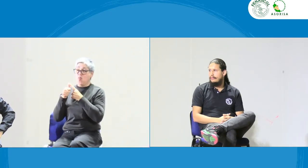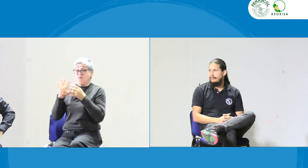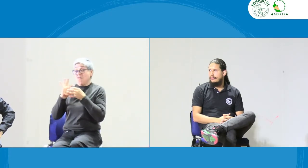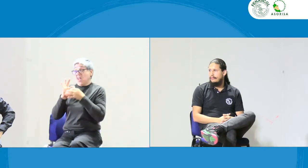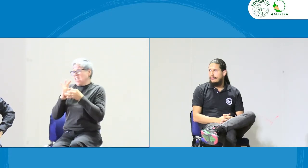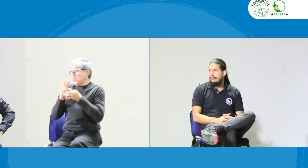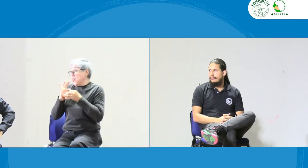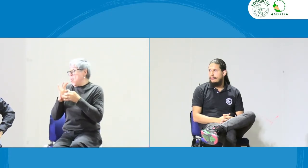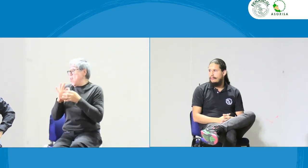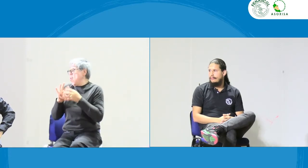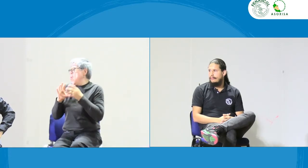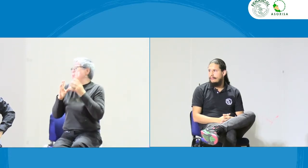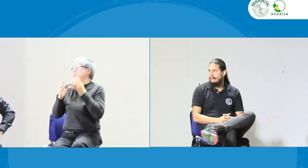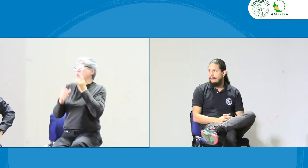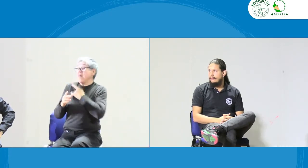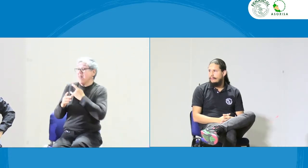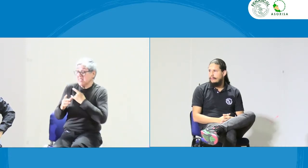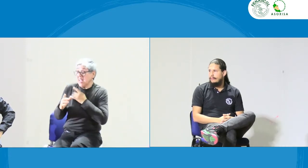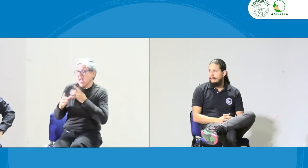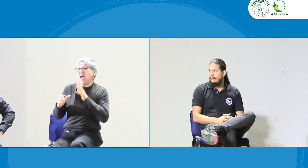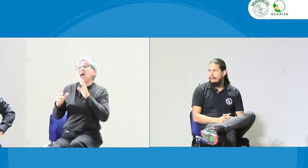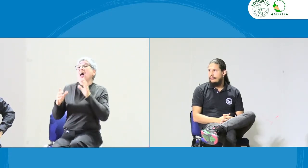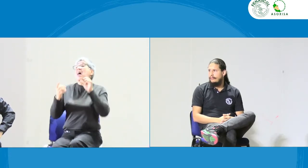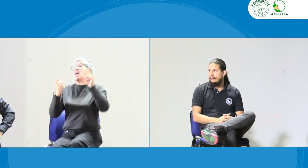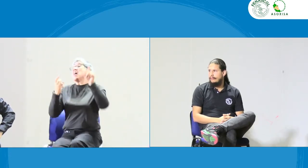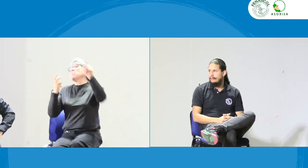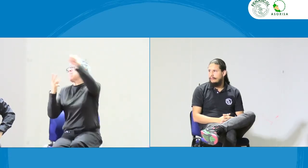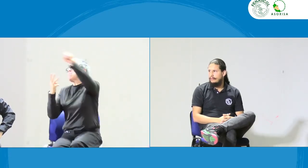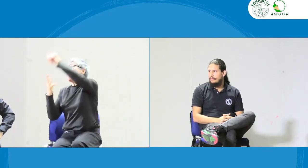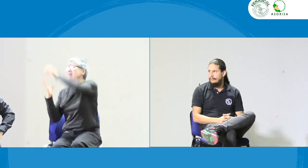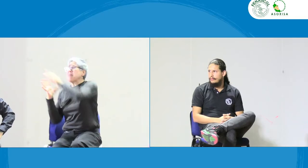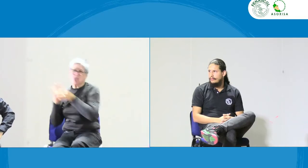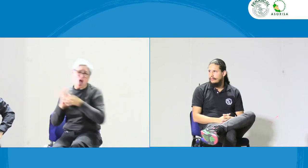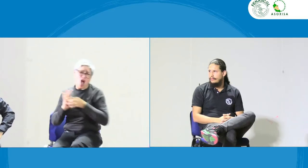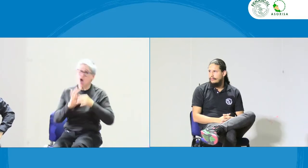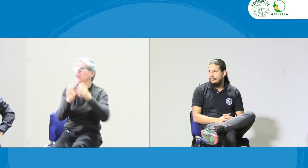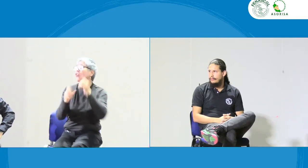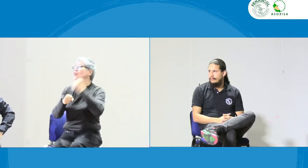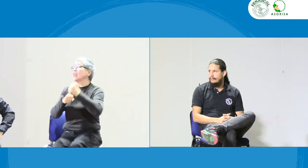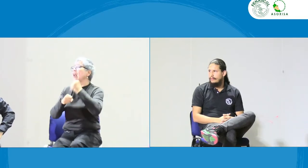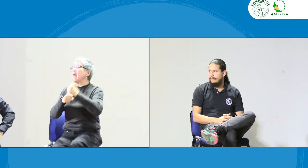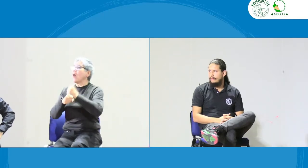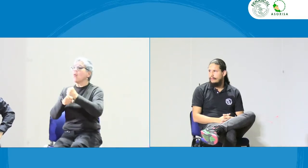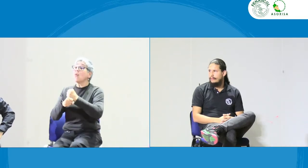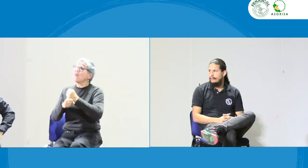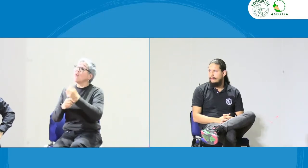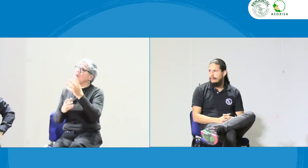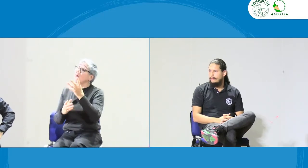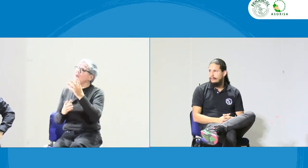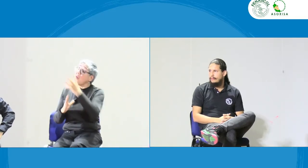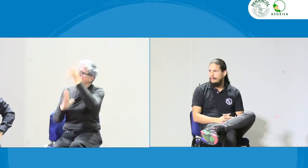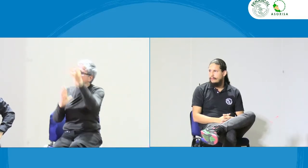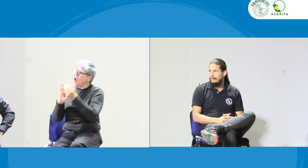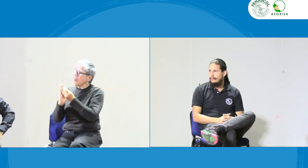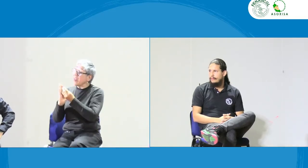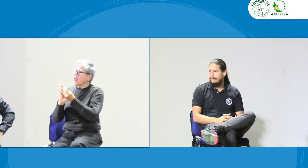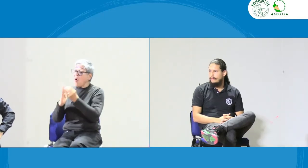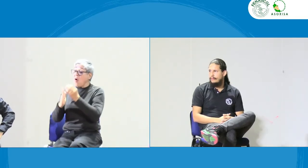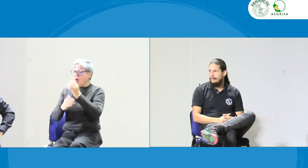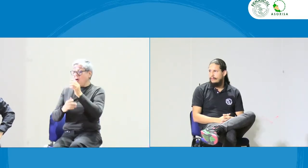el punto, es que apenas por las universidades, entre otros actores, nos unamos en este trabajo